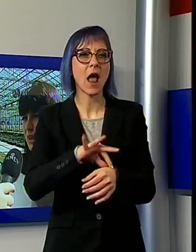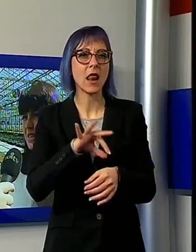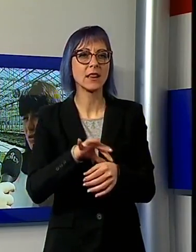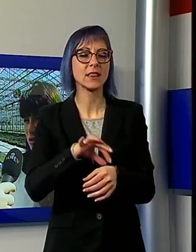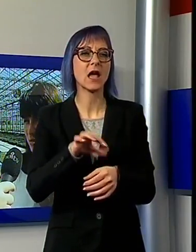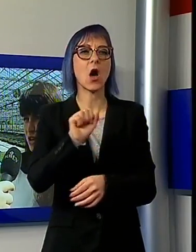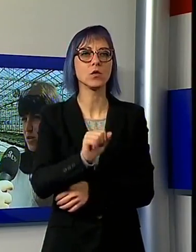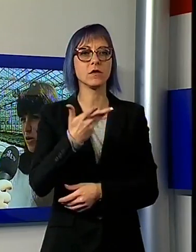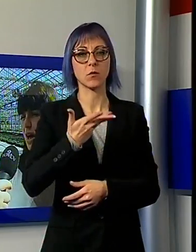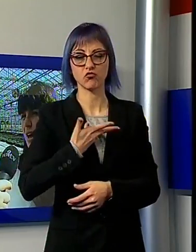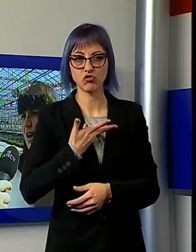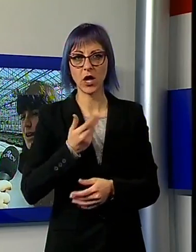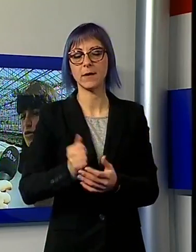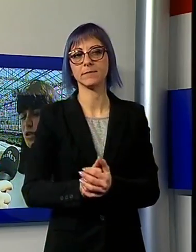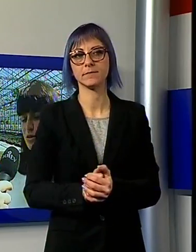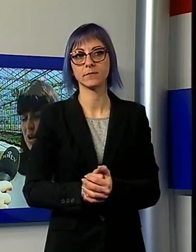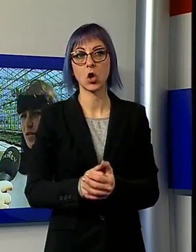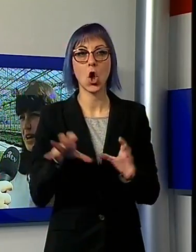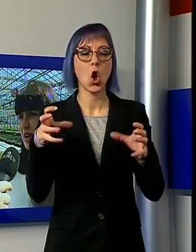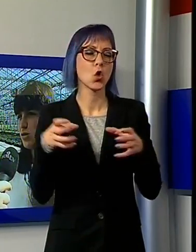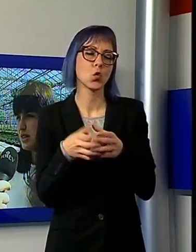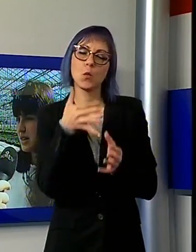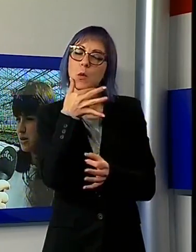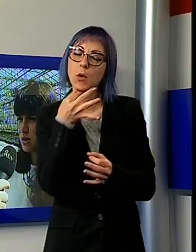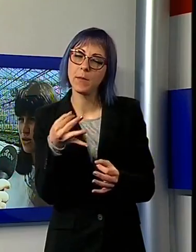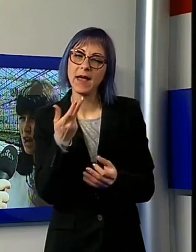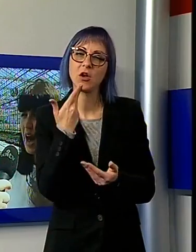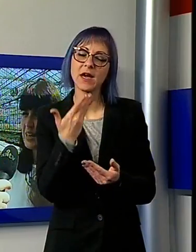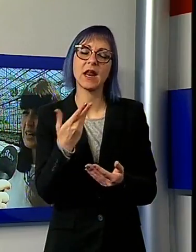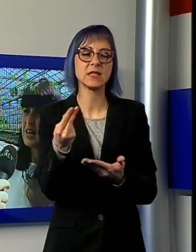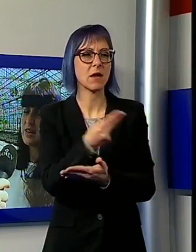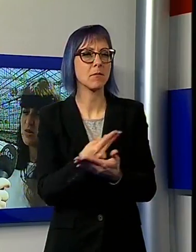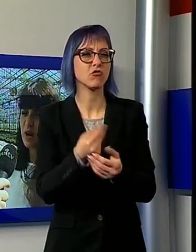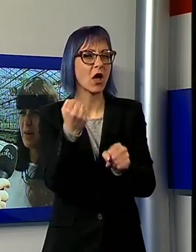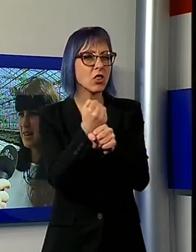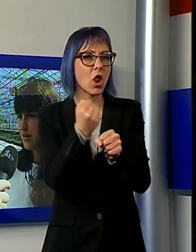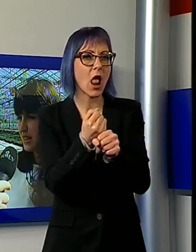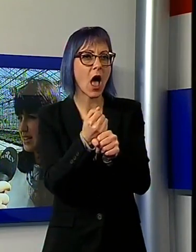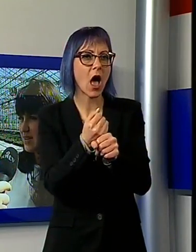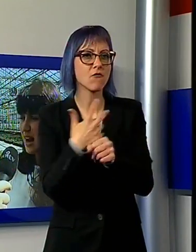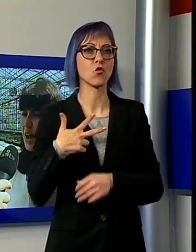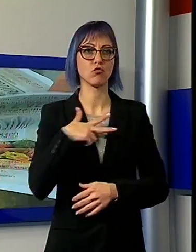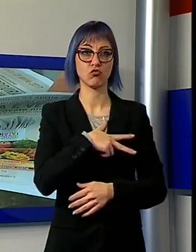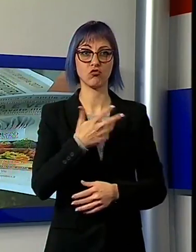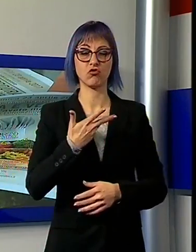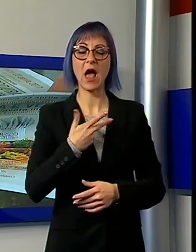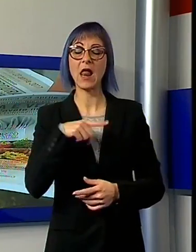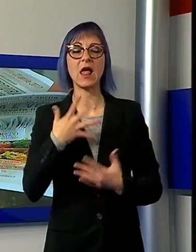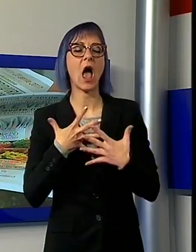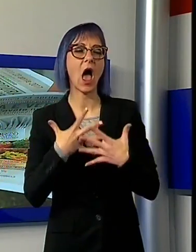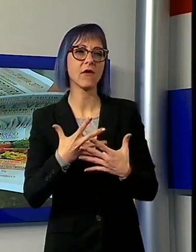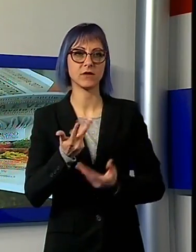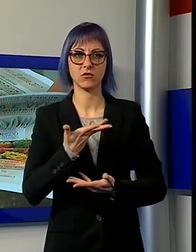appunto grazie a questo progetto ha riuscito a lavorare anche sulle interazioni sociali e sulla parte affettiva. Al